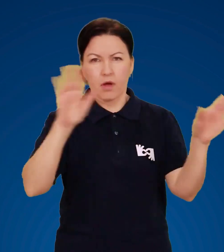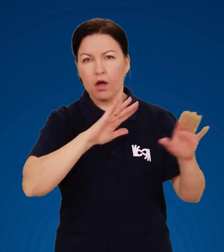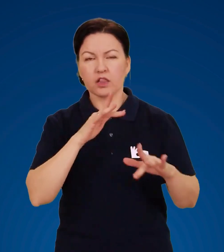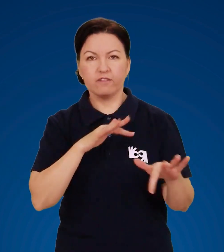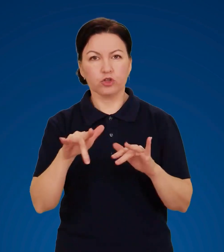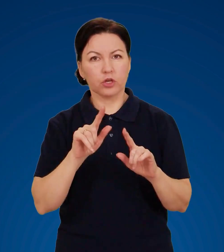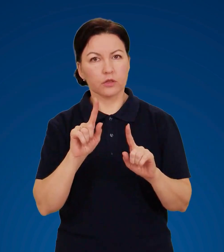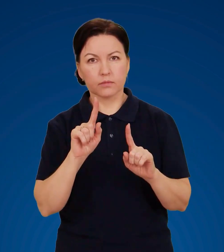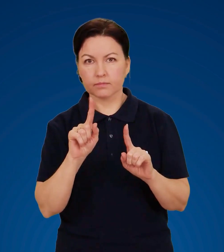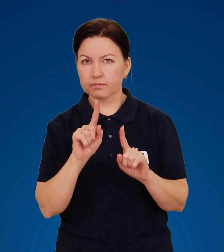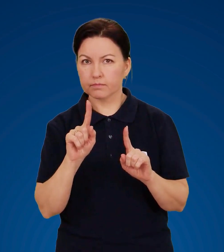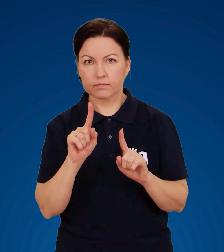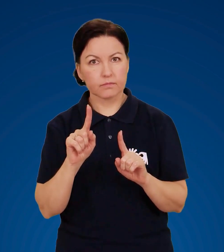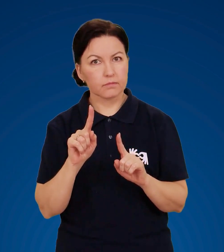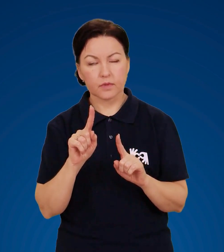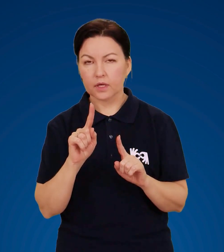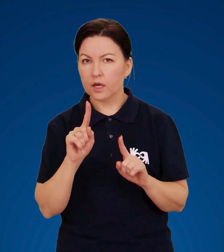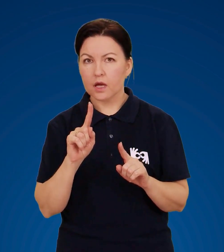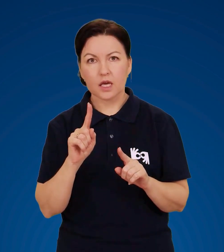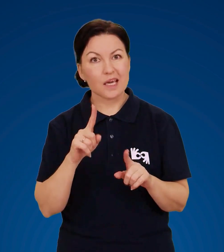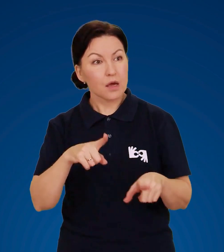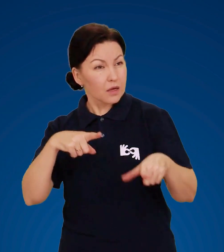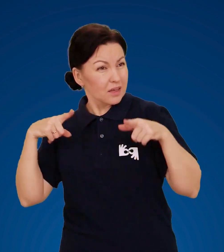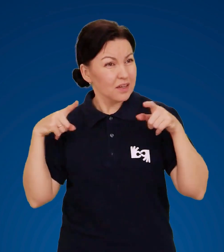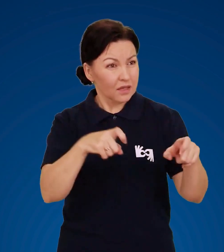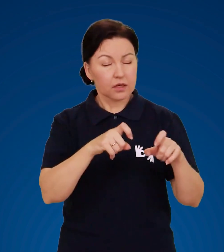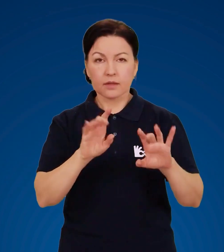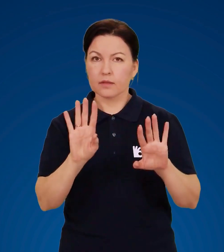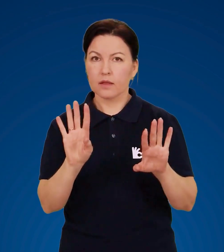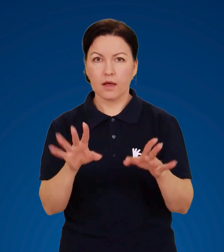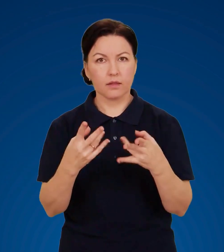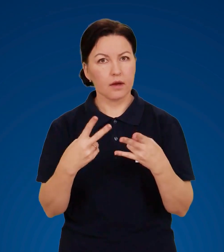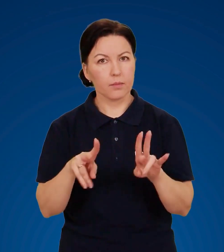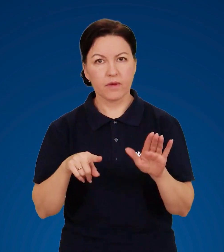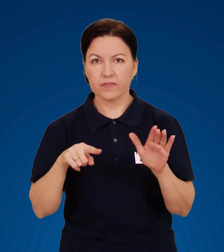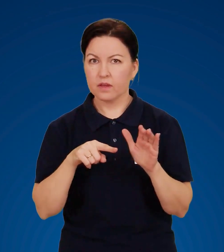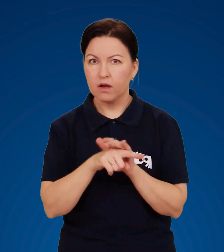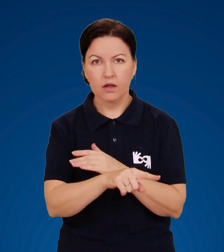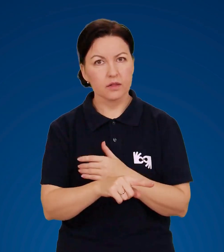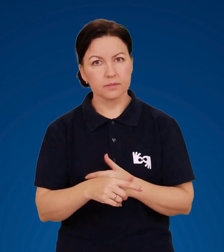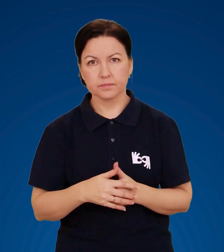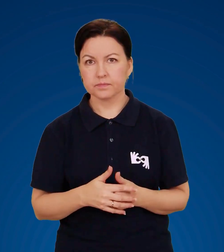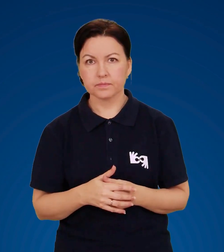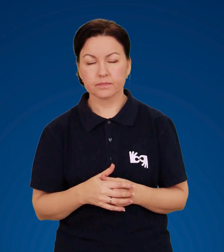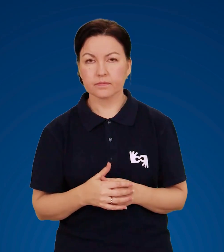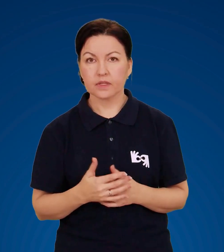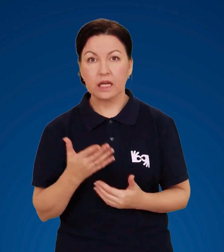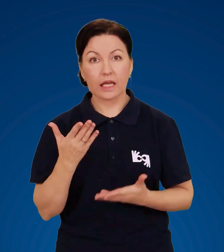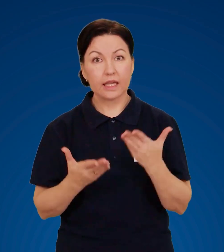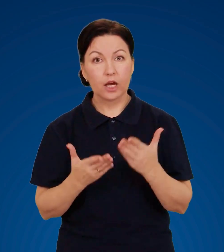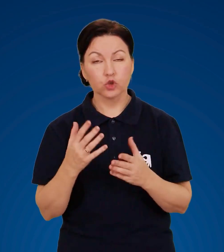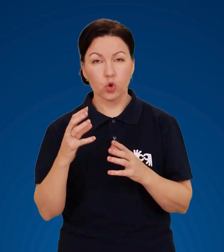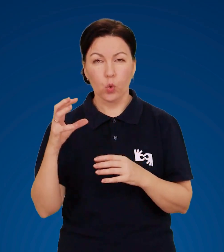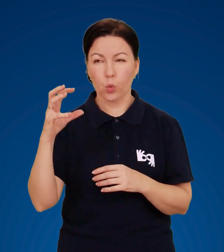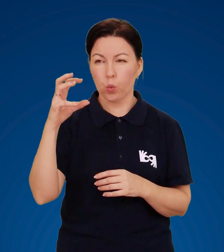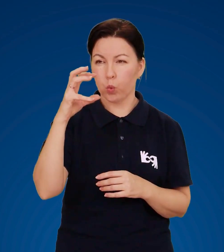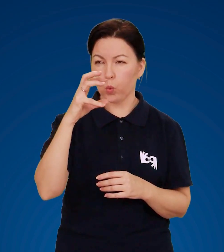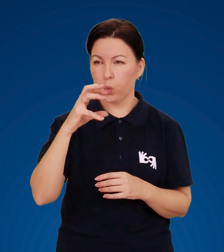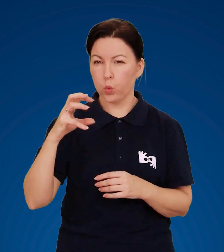робіть жодних різких рухів та не намагайтеся одразу ж тікати. Якщо кульова